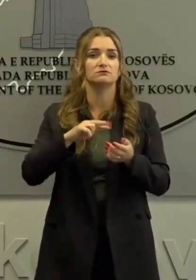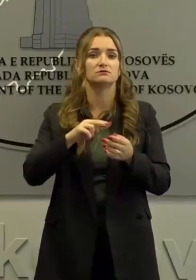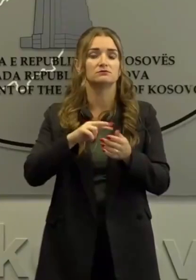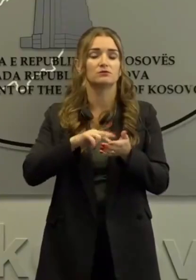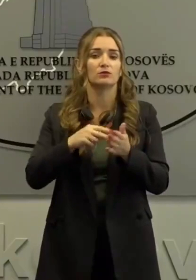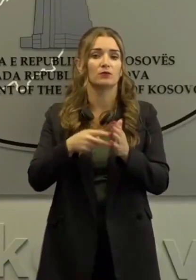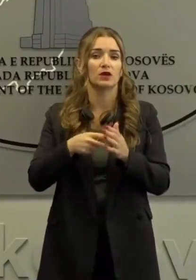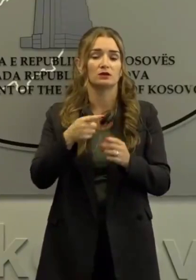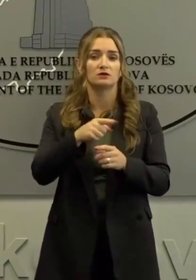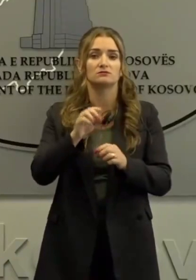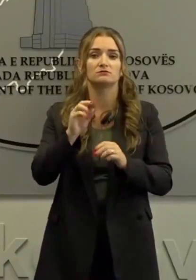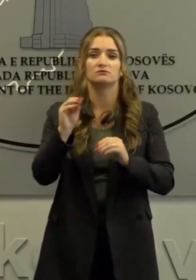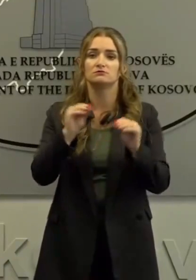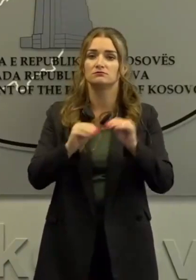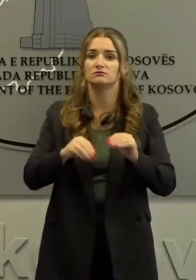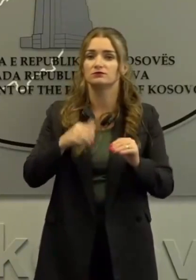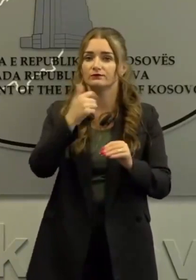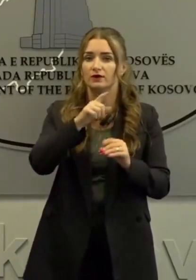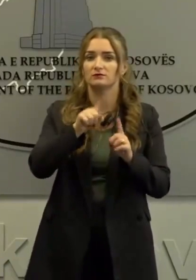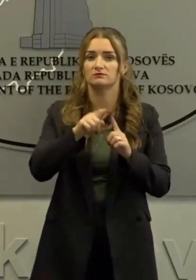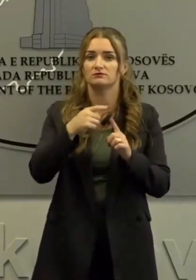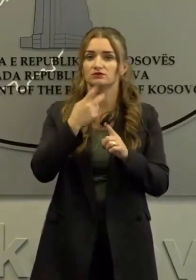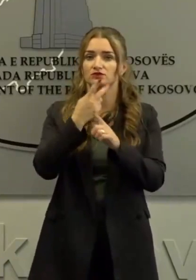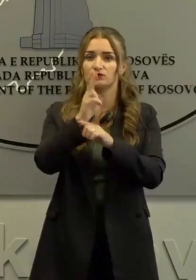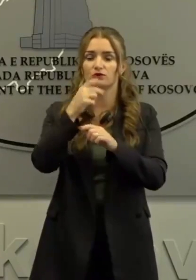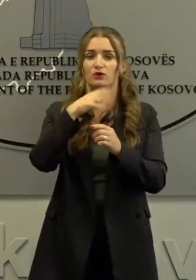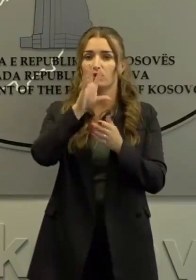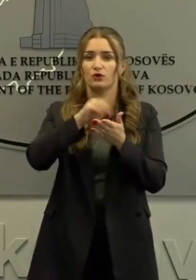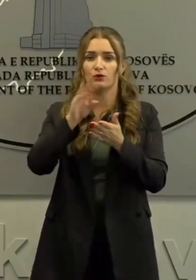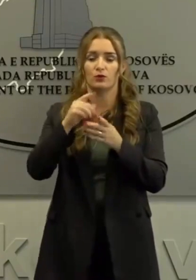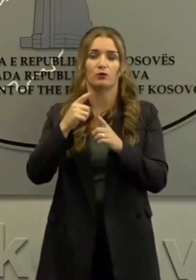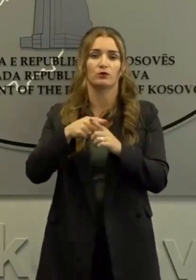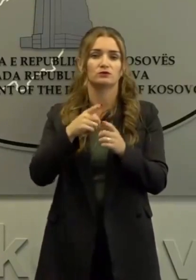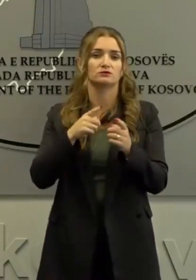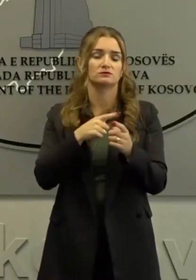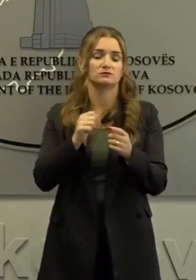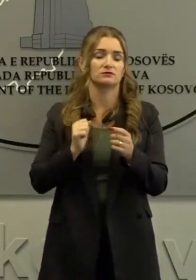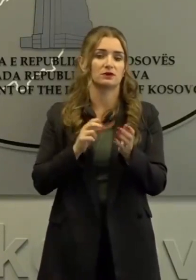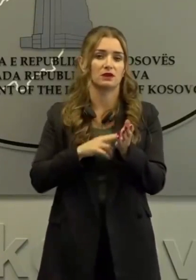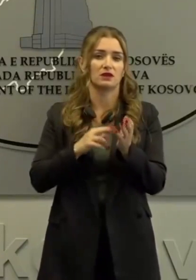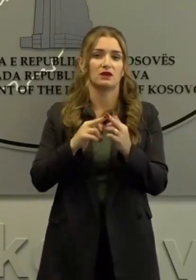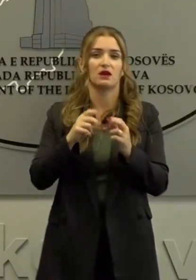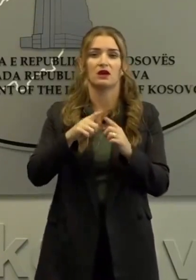bazuar në këto modele dhe në doktrinën e NATOS për mbrojtjen gjithë përshirëse.